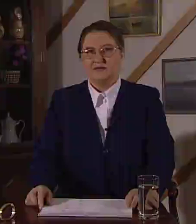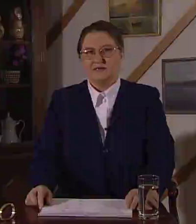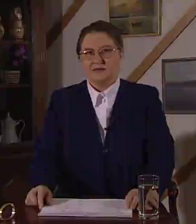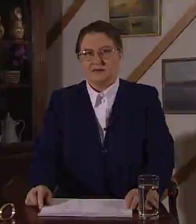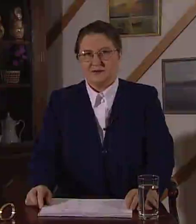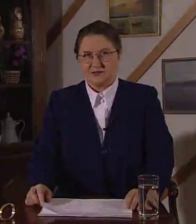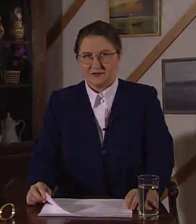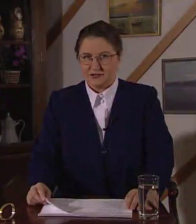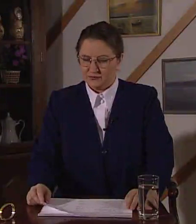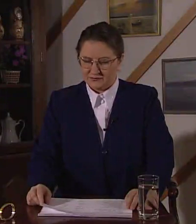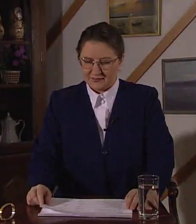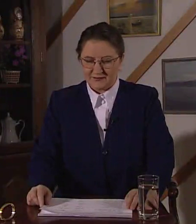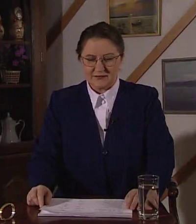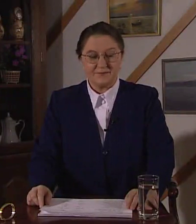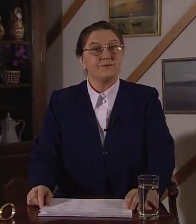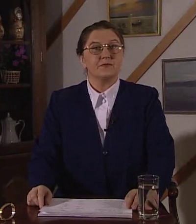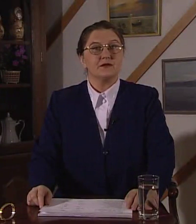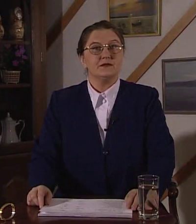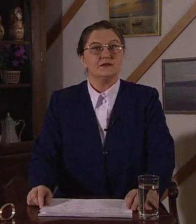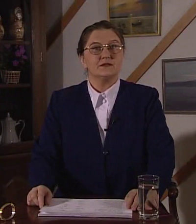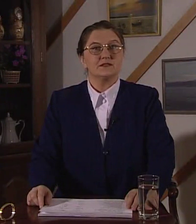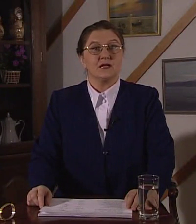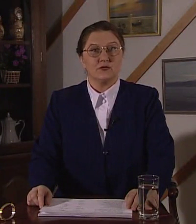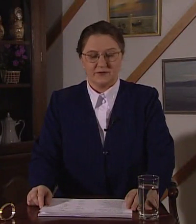Тема нашего очередного занятия – столовая.